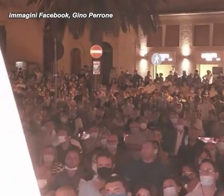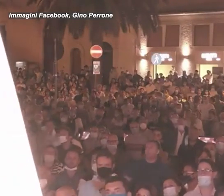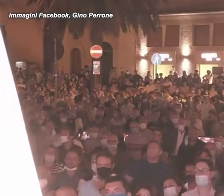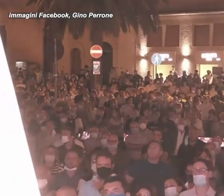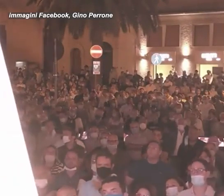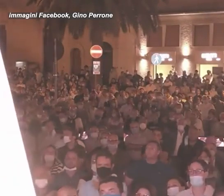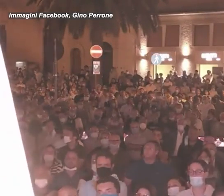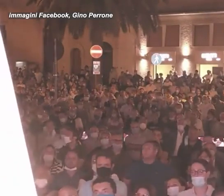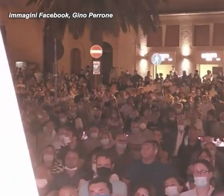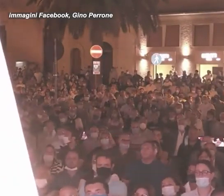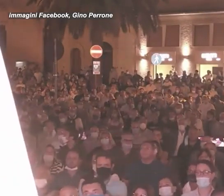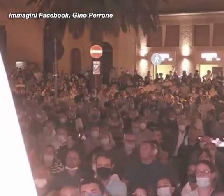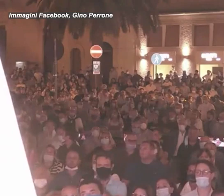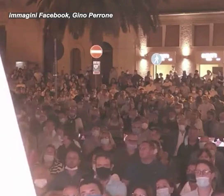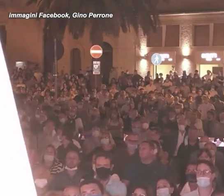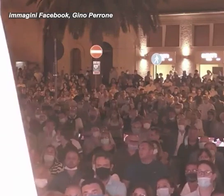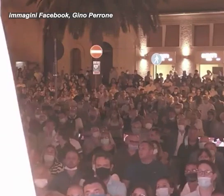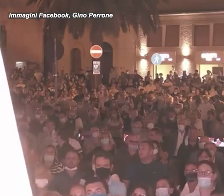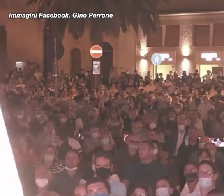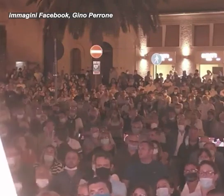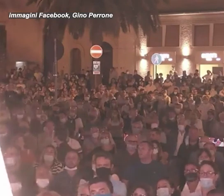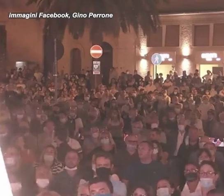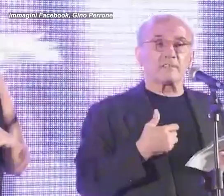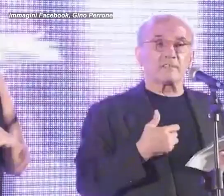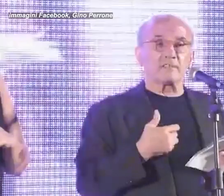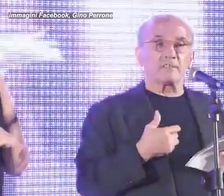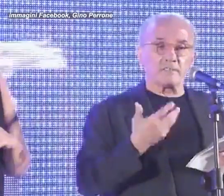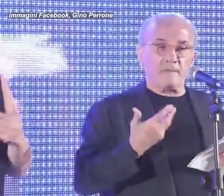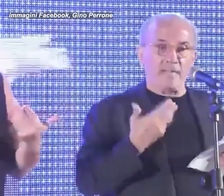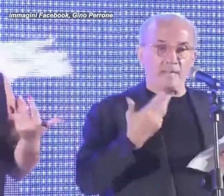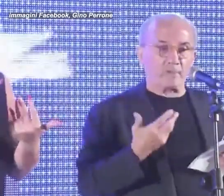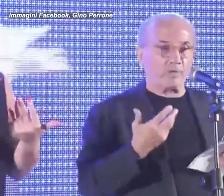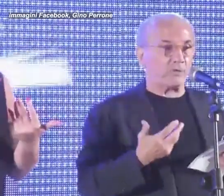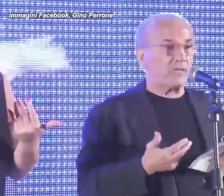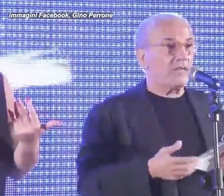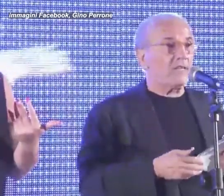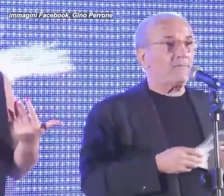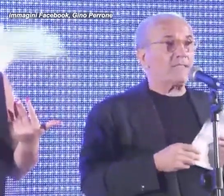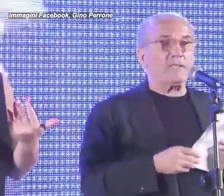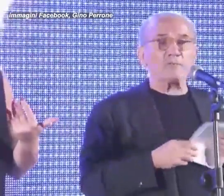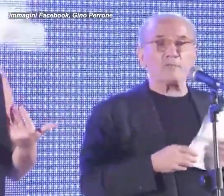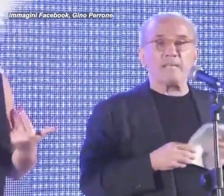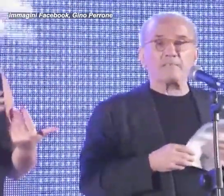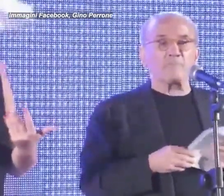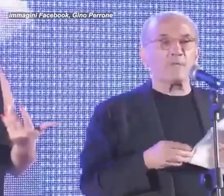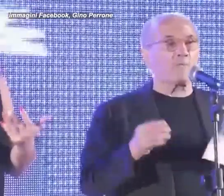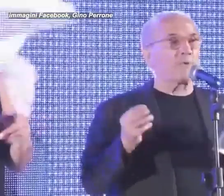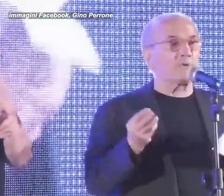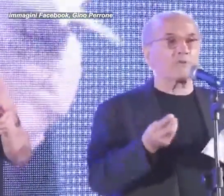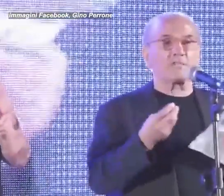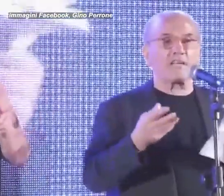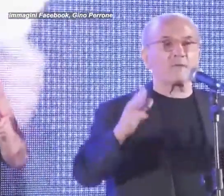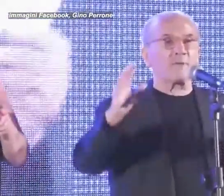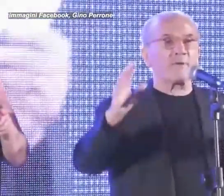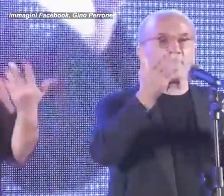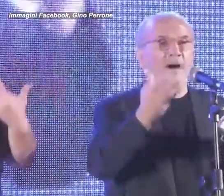Se una donna è bella per sua natura, ma se non si mette almeno un po'